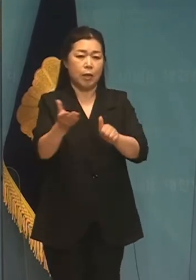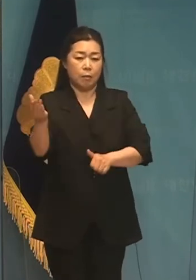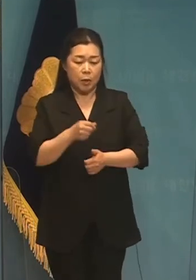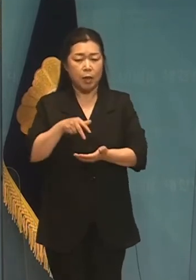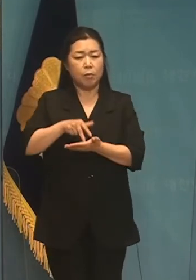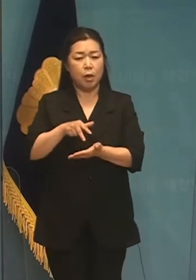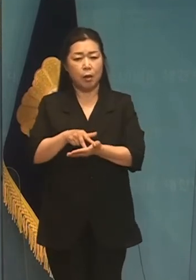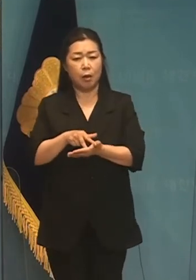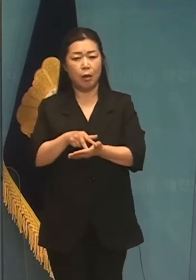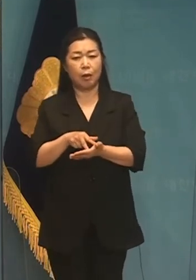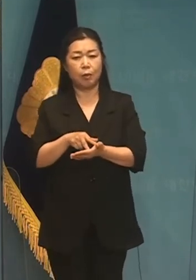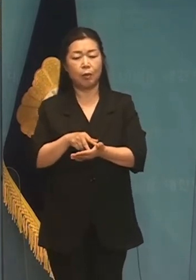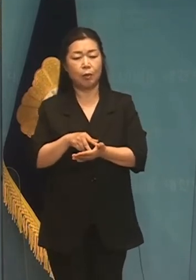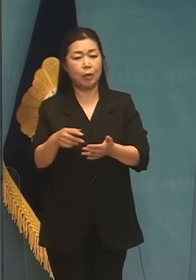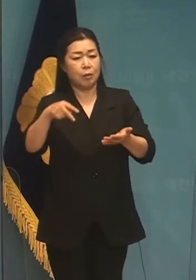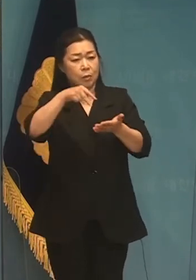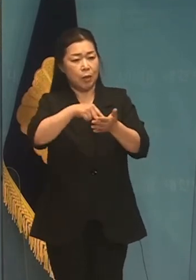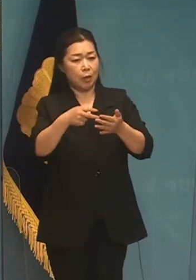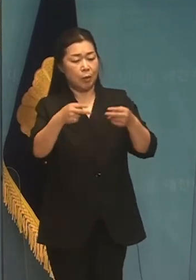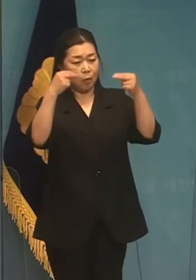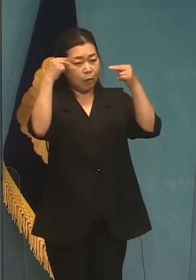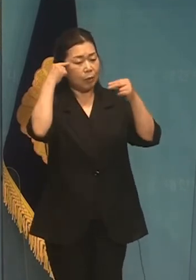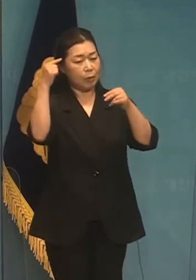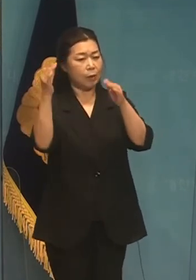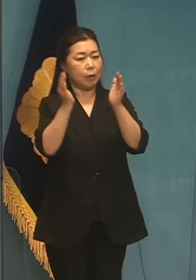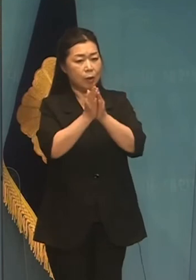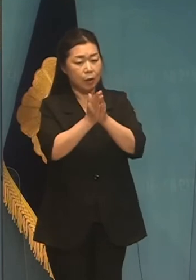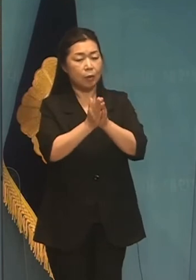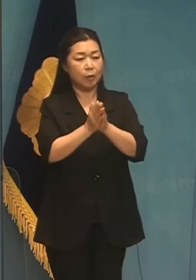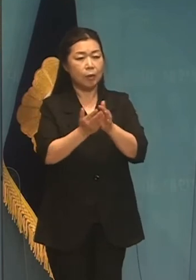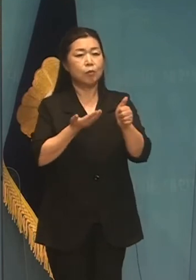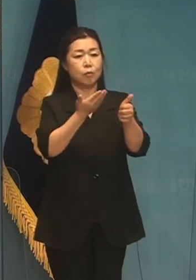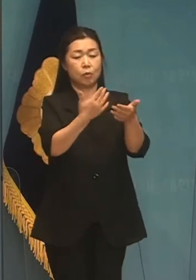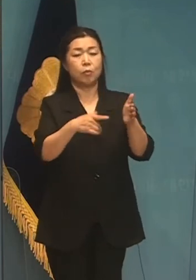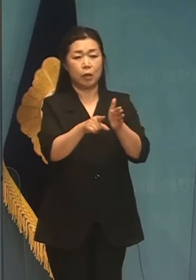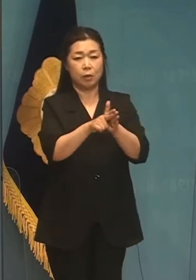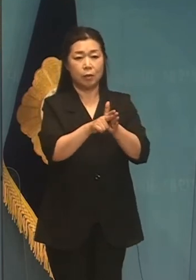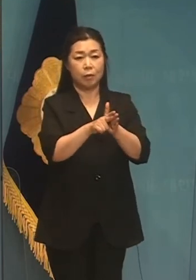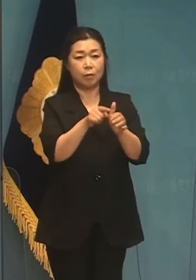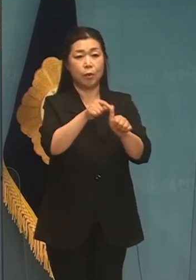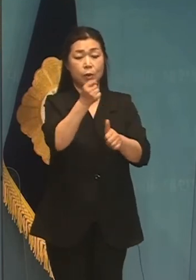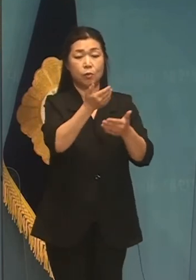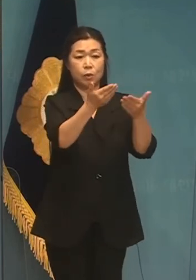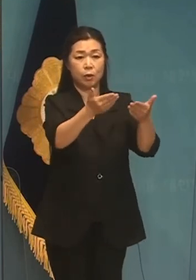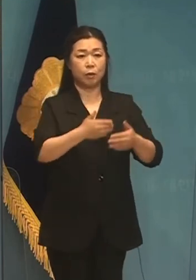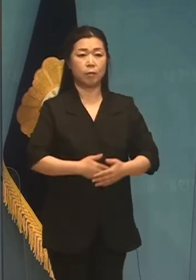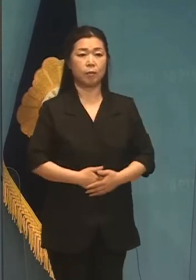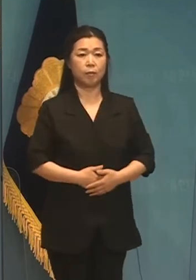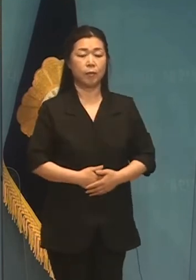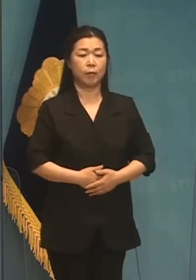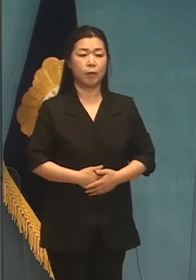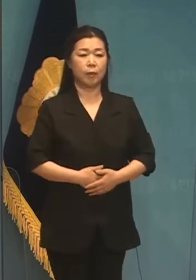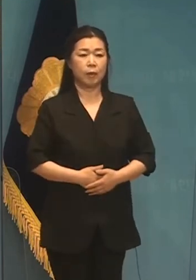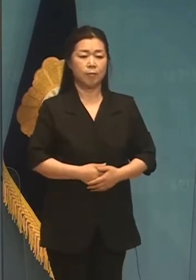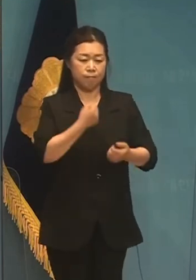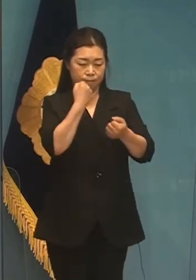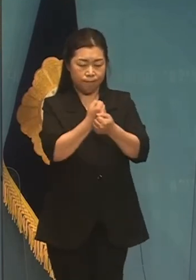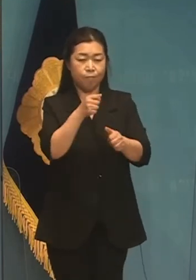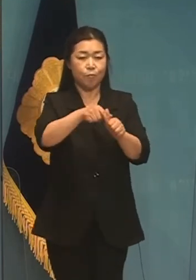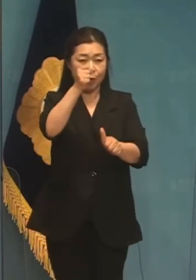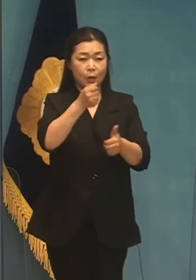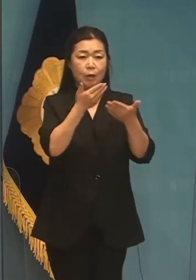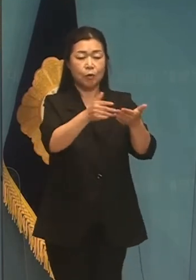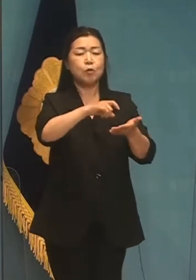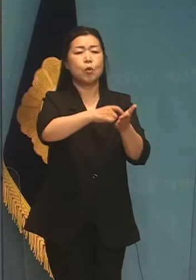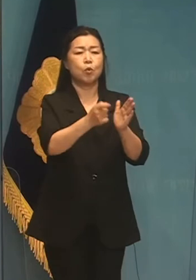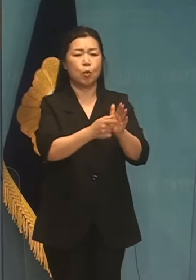등 무주택자의 시선과 입점을 최대한 반영하도록 하겠습니다. 이런 인사 가격 처리 확률이 필요할 정도로